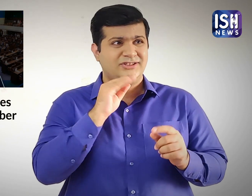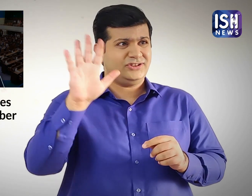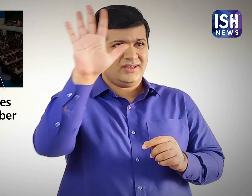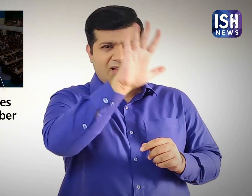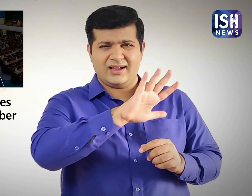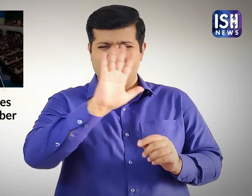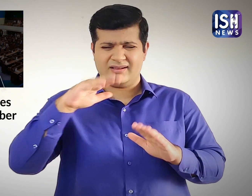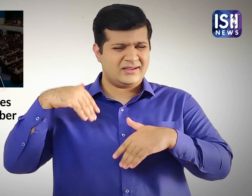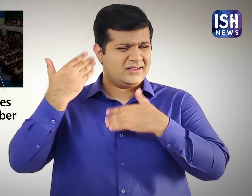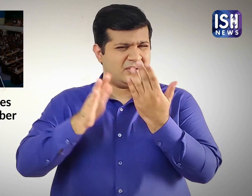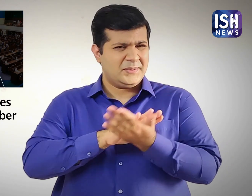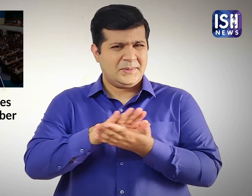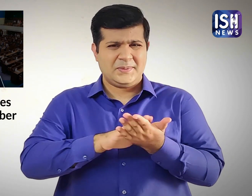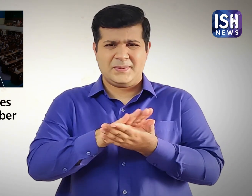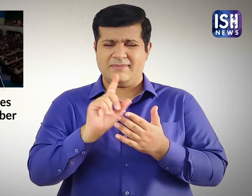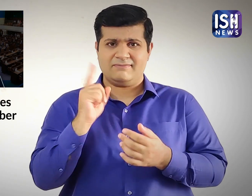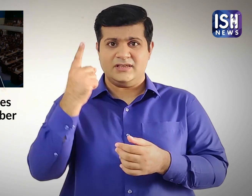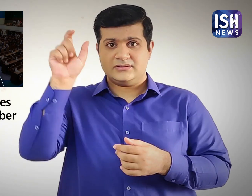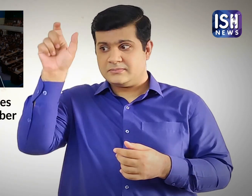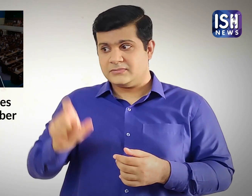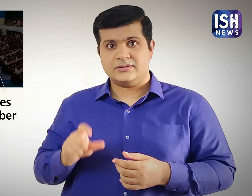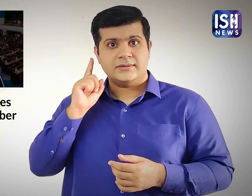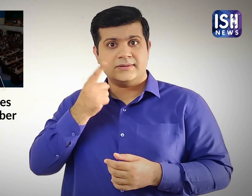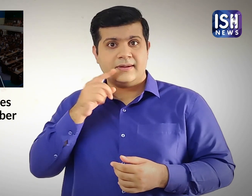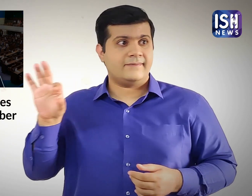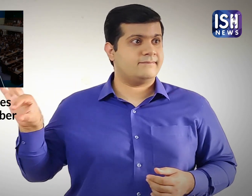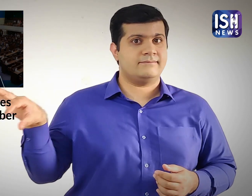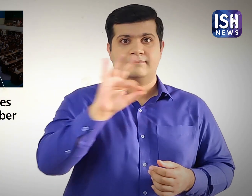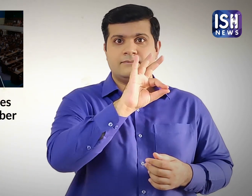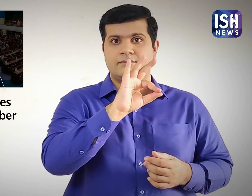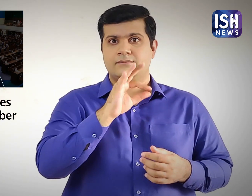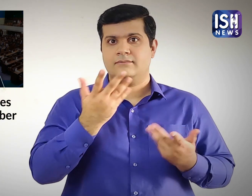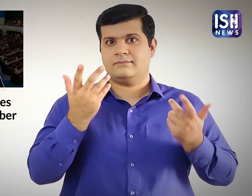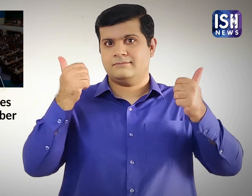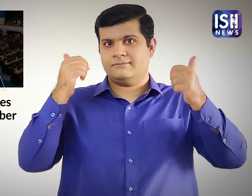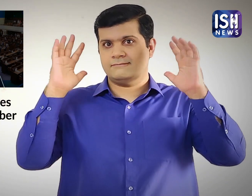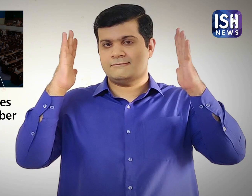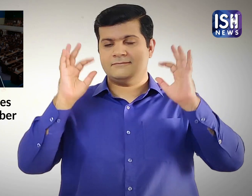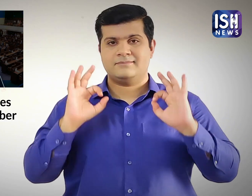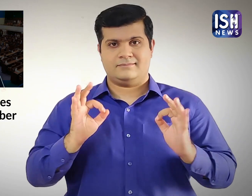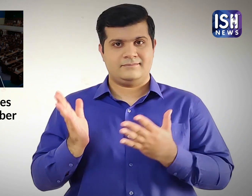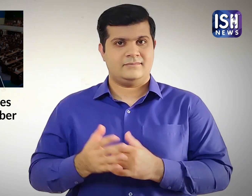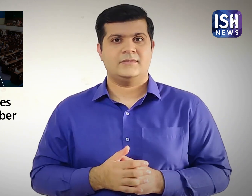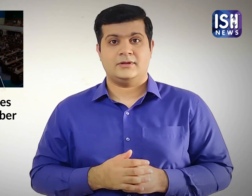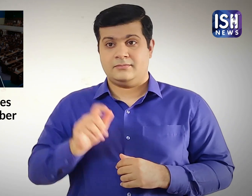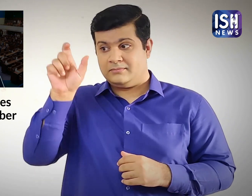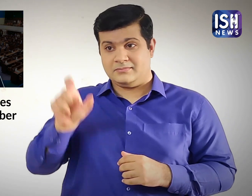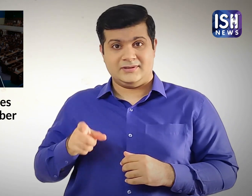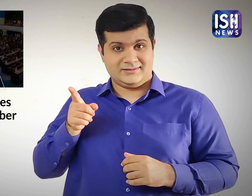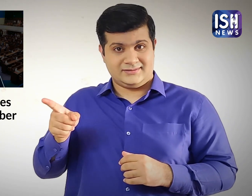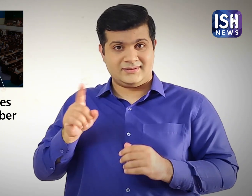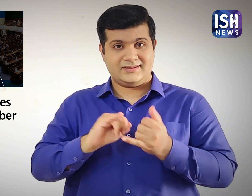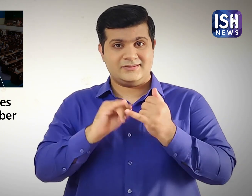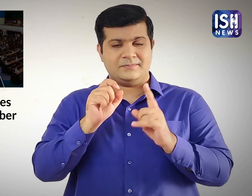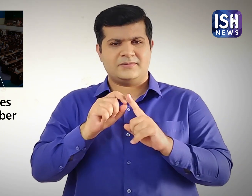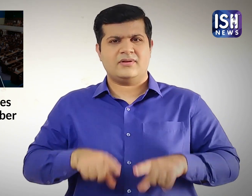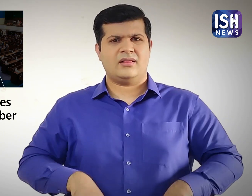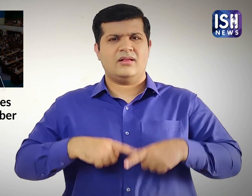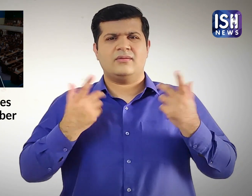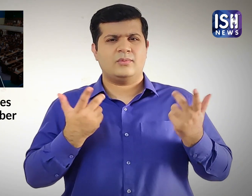पूरी तरह तयार है। पिंटो रमत गर्ण